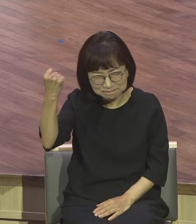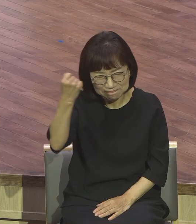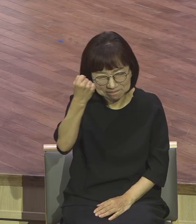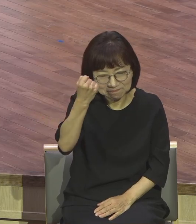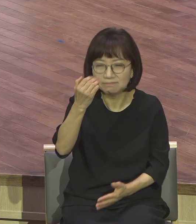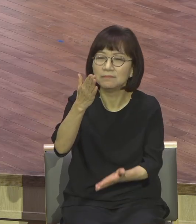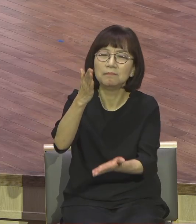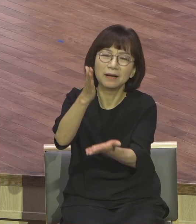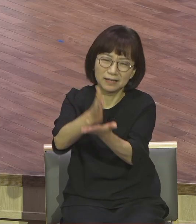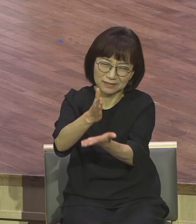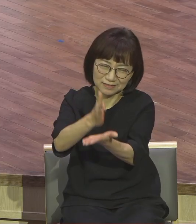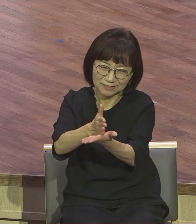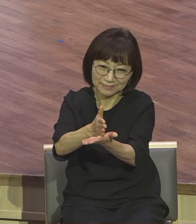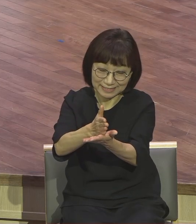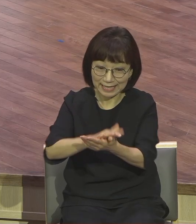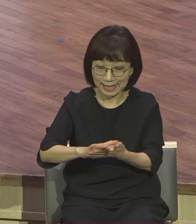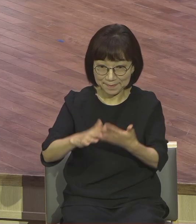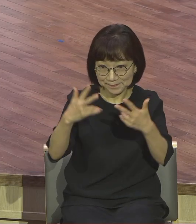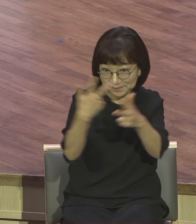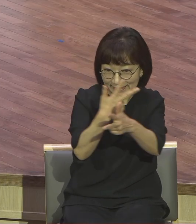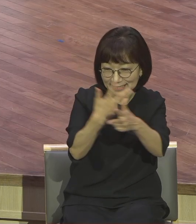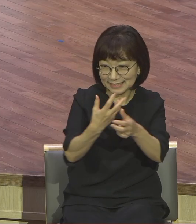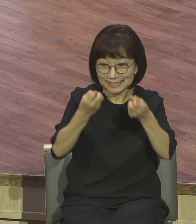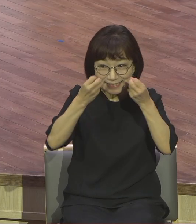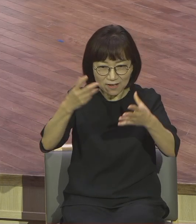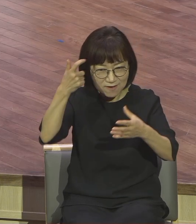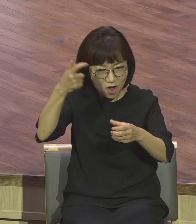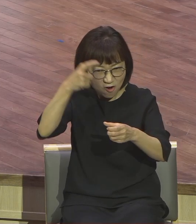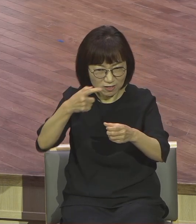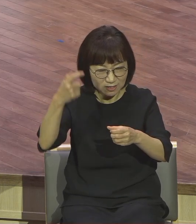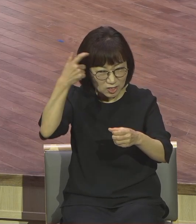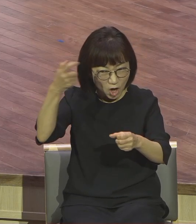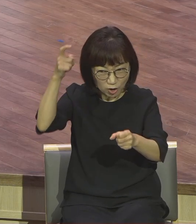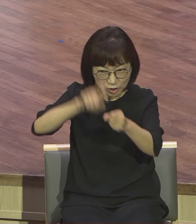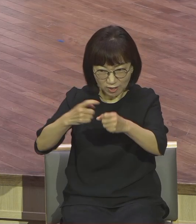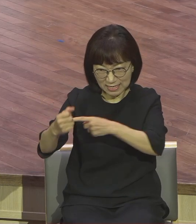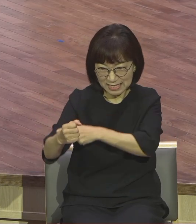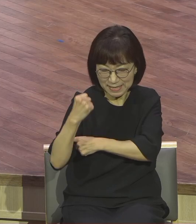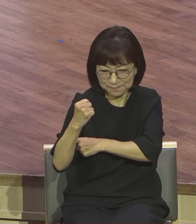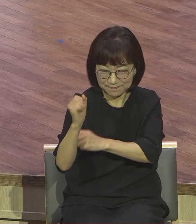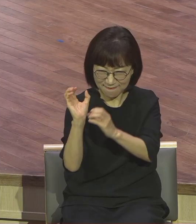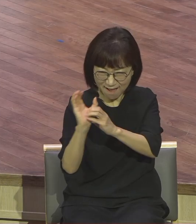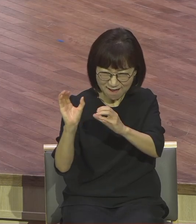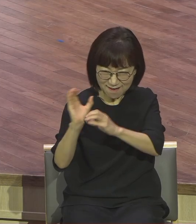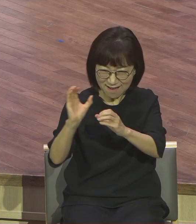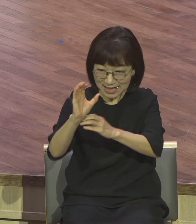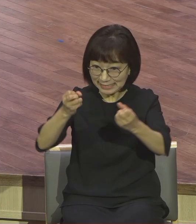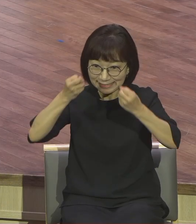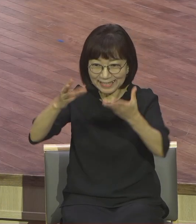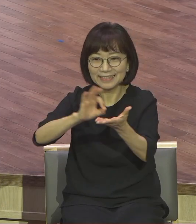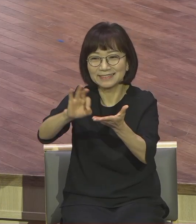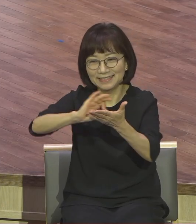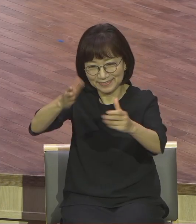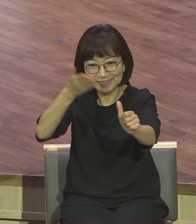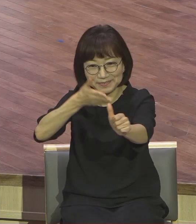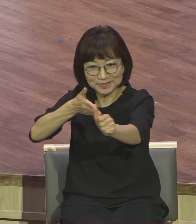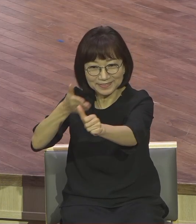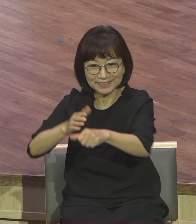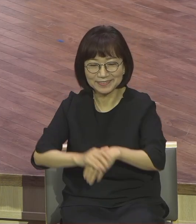마세요. 매주 새롭게 업데이트된 최신 비전을 사용하시기 바랍니다. 변화 명시에